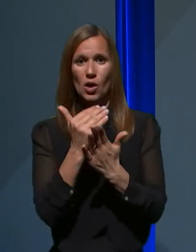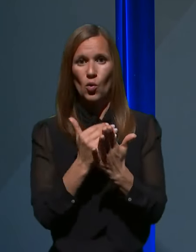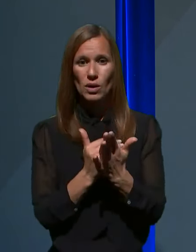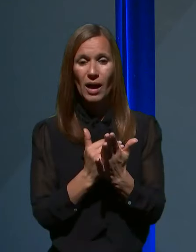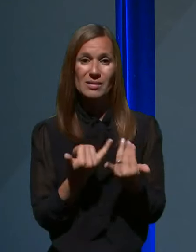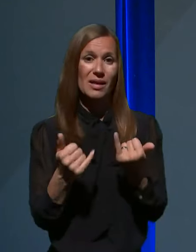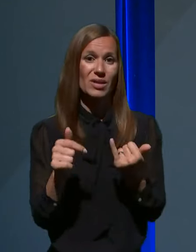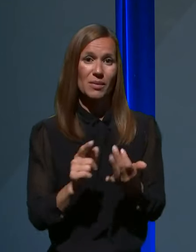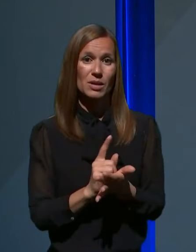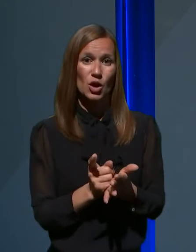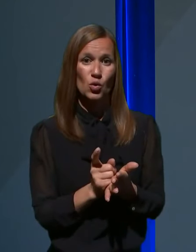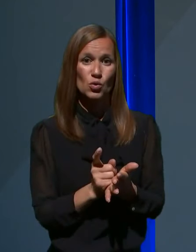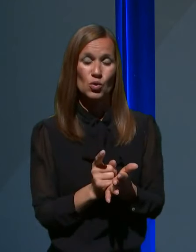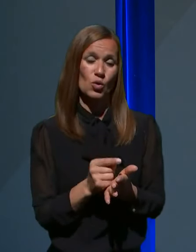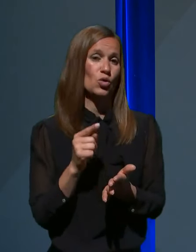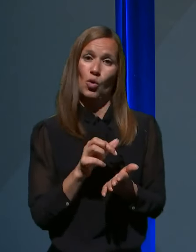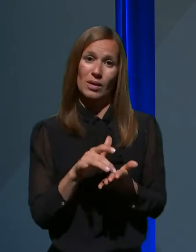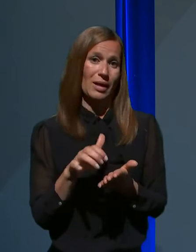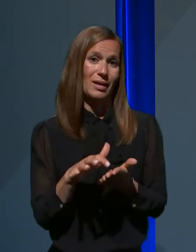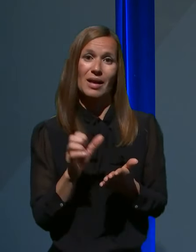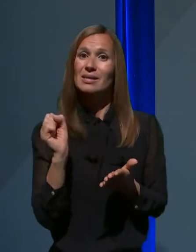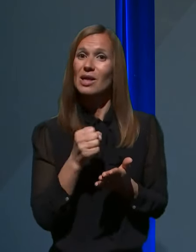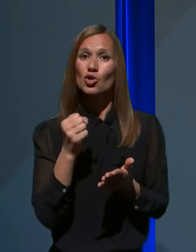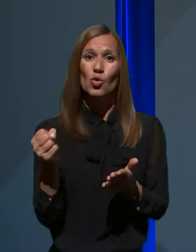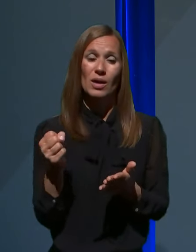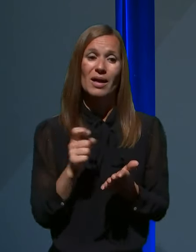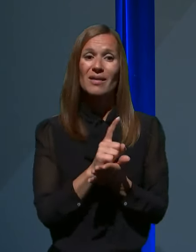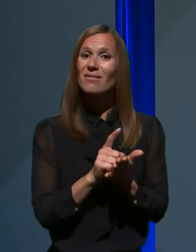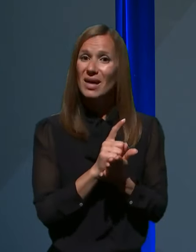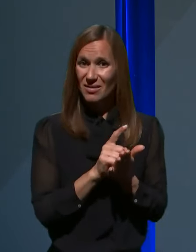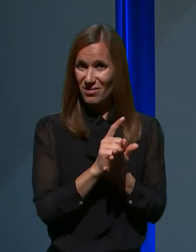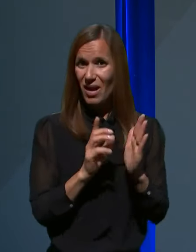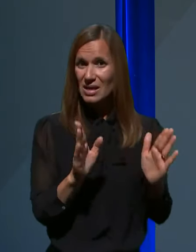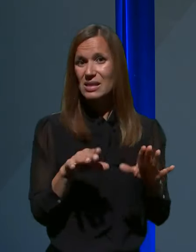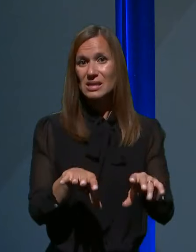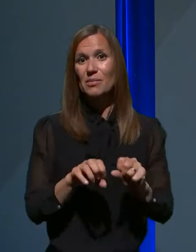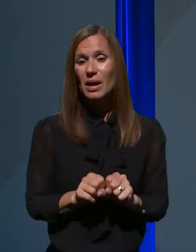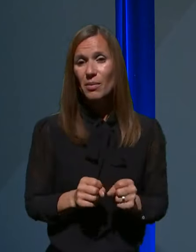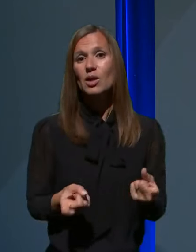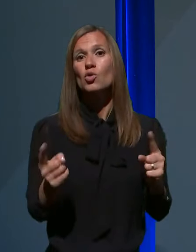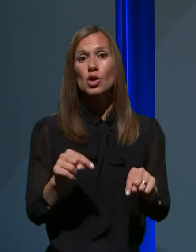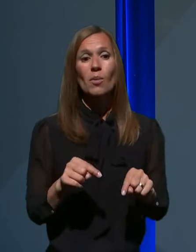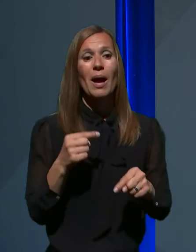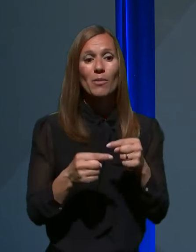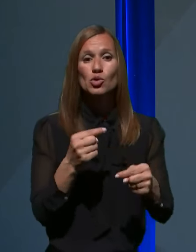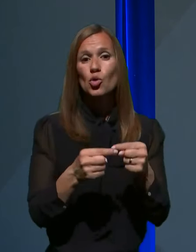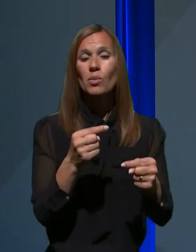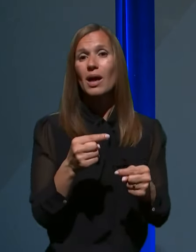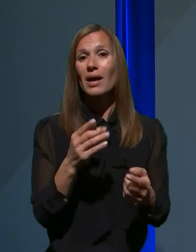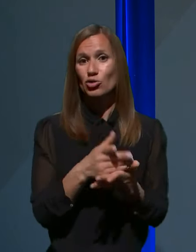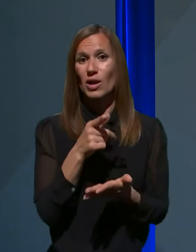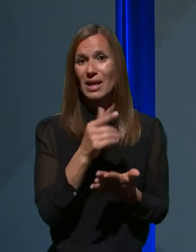trenutku pač to ne bo šlo, zato, ker je v fazi sprejemanja oziroma postopka že ta zakon